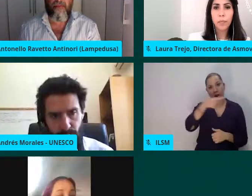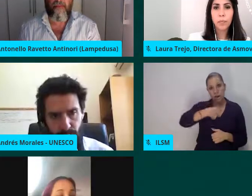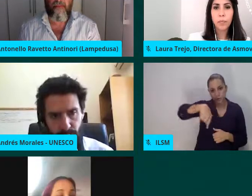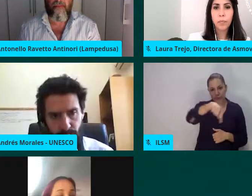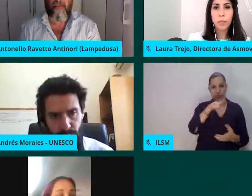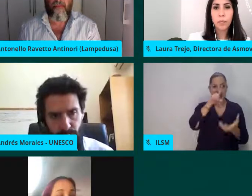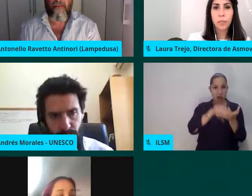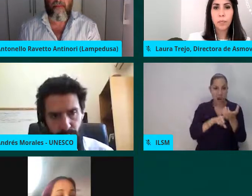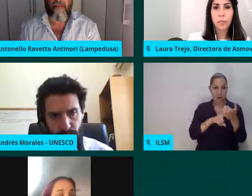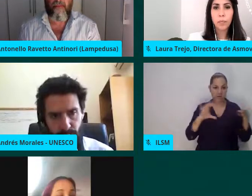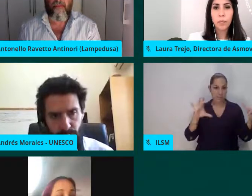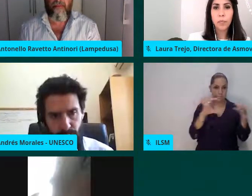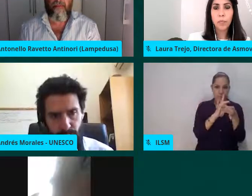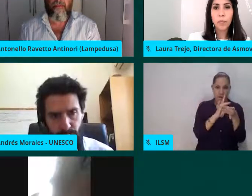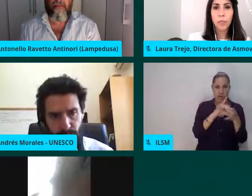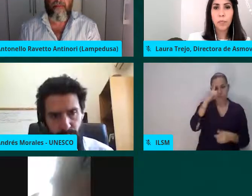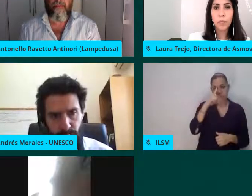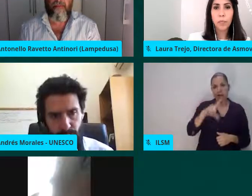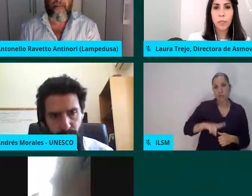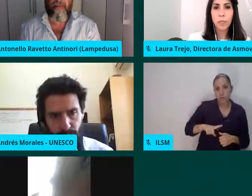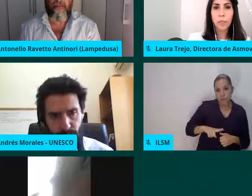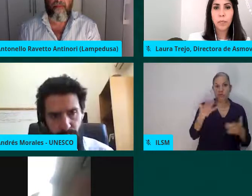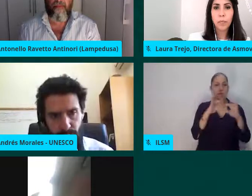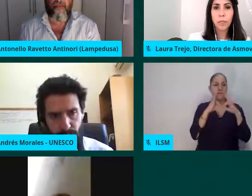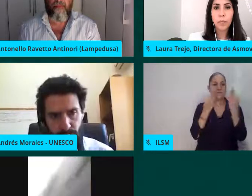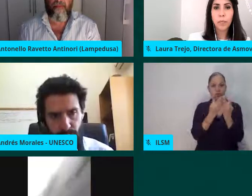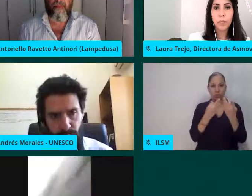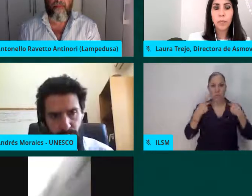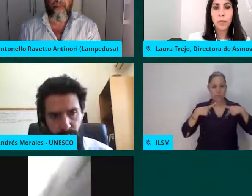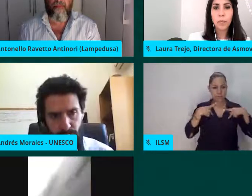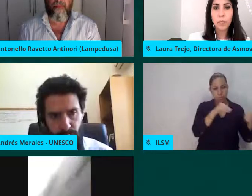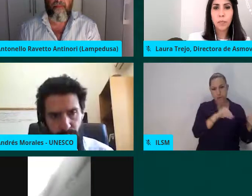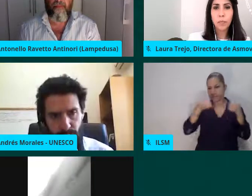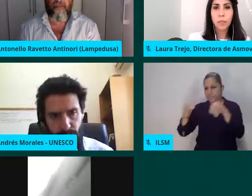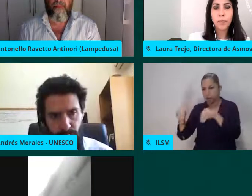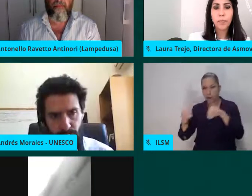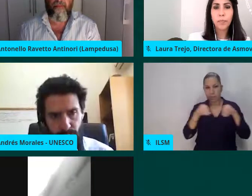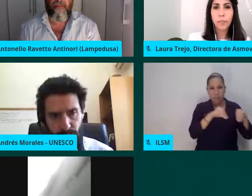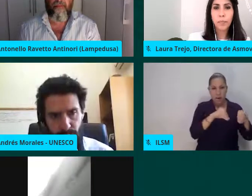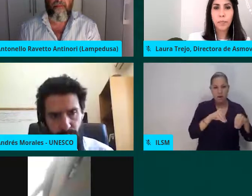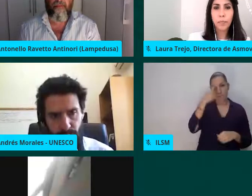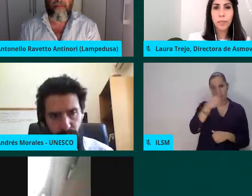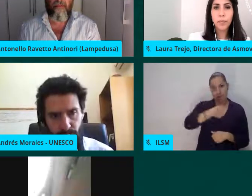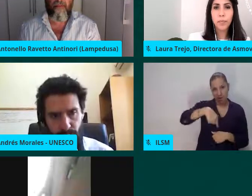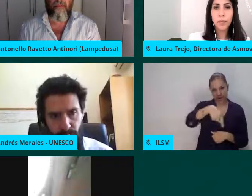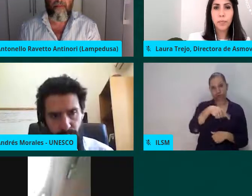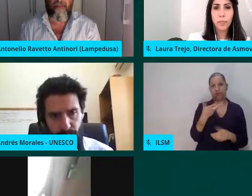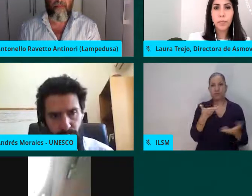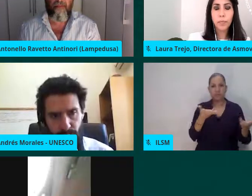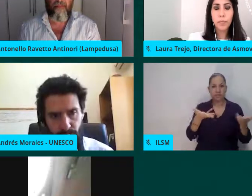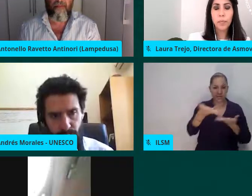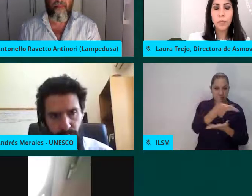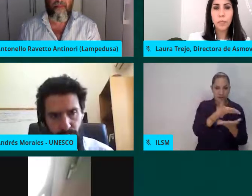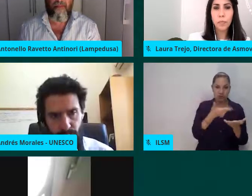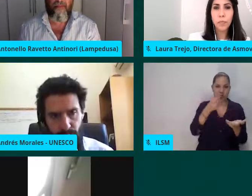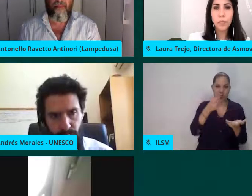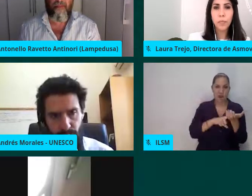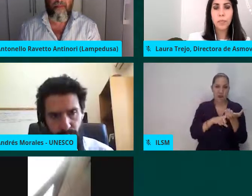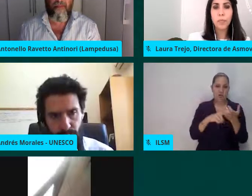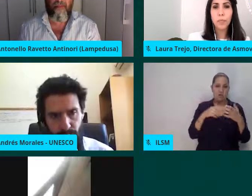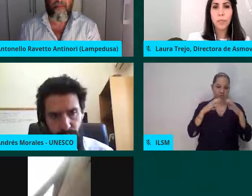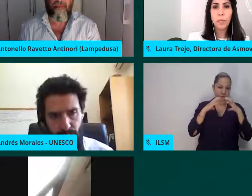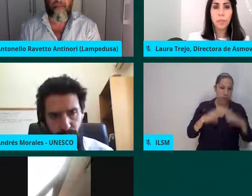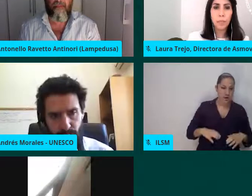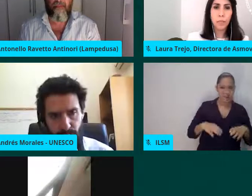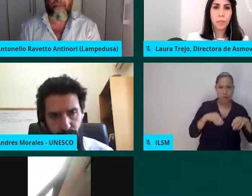Declaración de Alcaldes de Marrakech. Con este seminario virtual y con ayuda de una consultora, buscamos tener un acercamiento